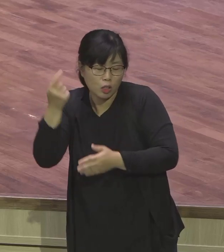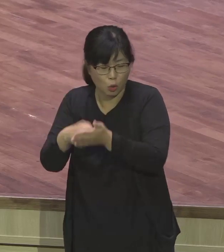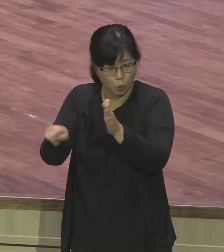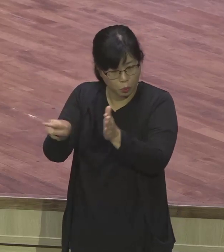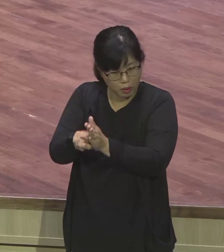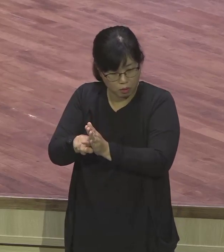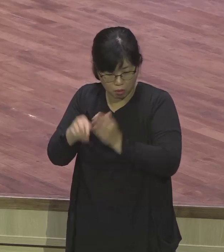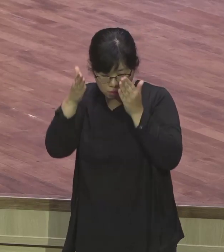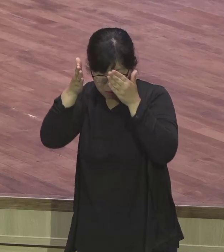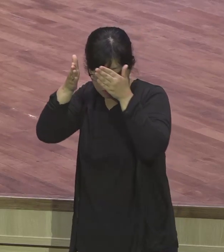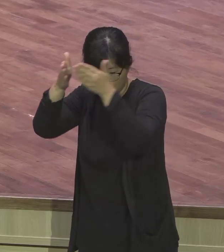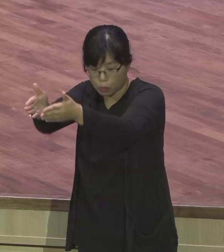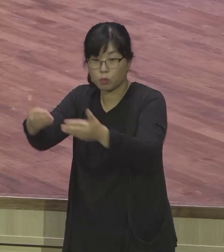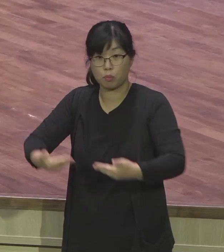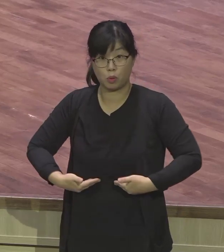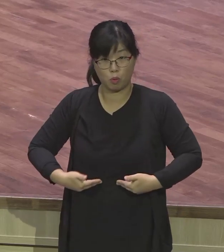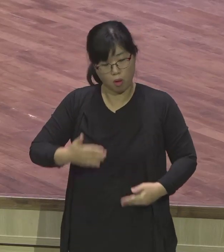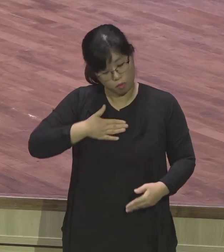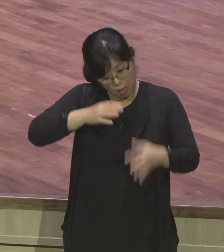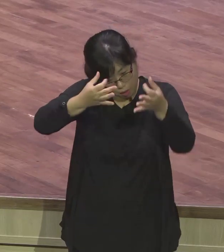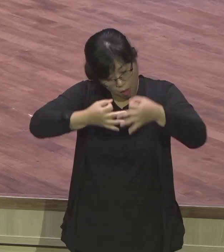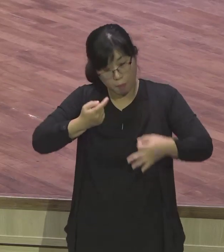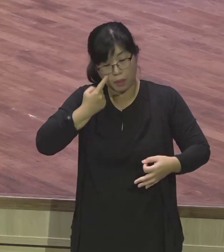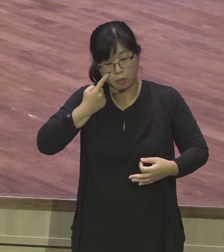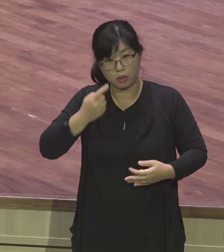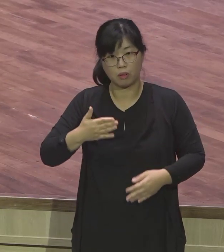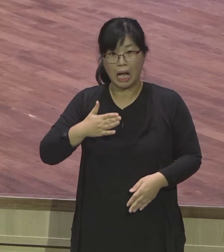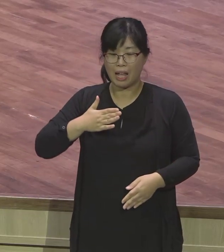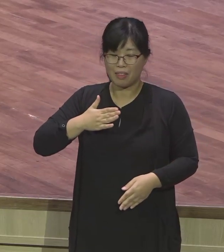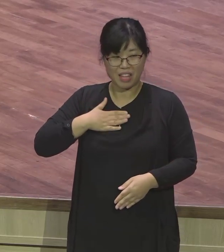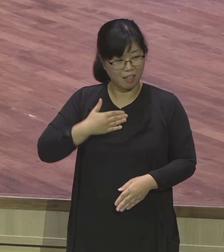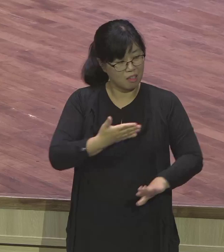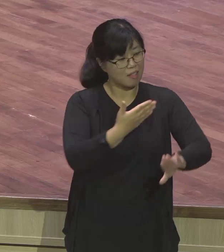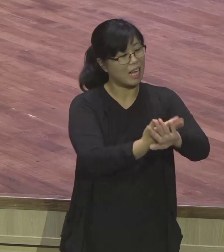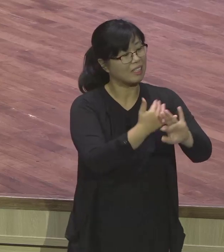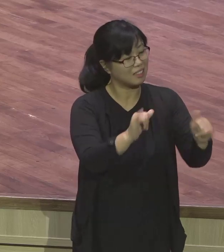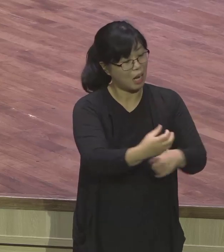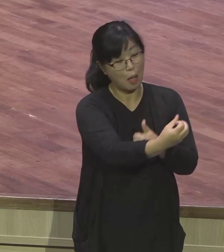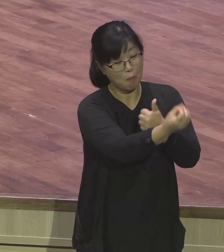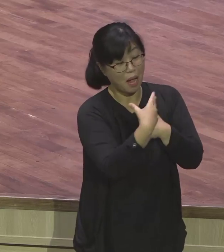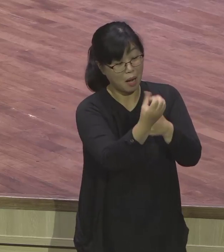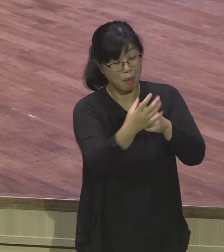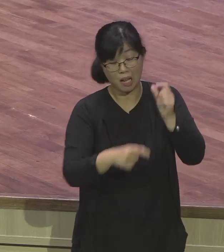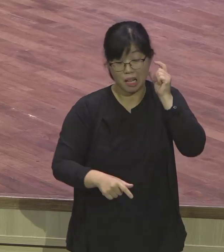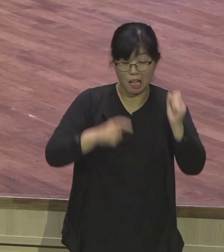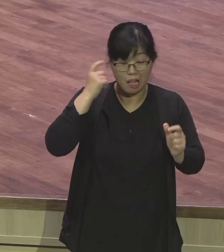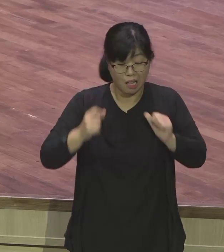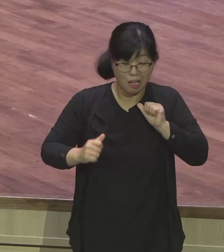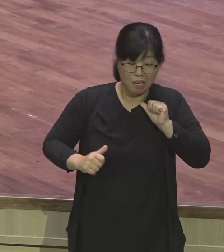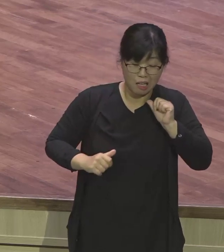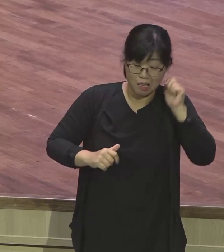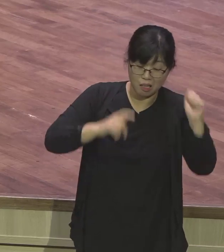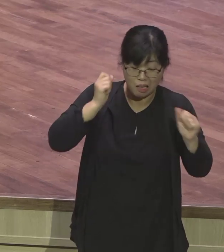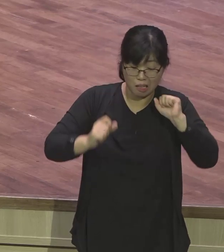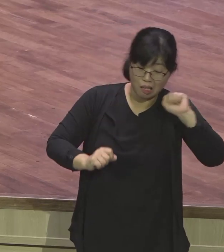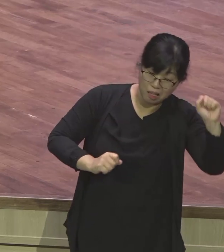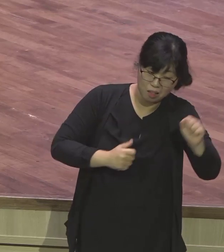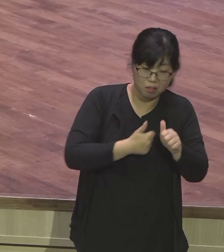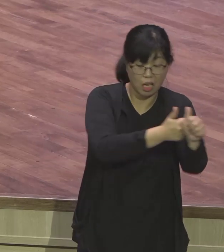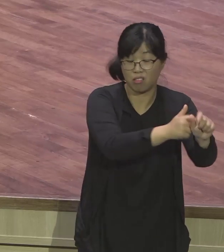썼어요 나는 사람에게 말을 듣고 무슨 내가 무슨 전도하라 한 적도 없고 헌신하라 한 적이 없고 무슨 기도하라 한